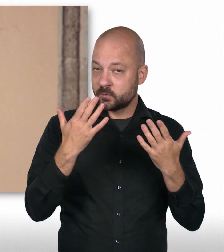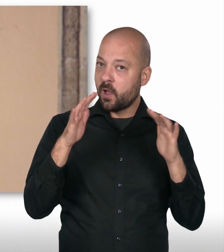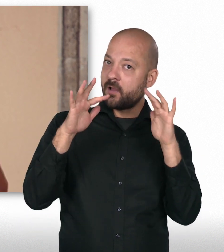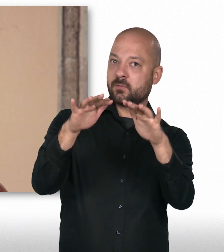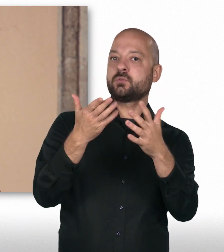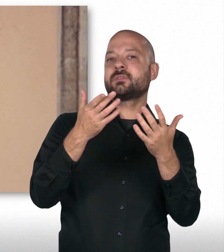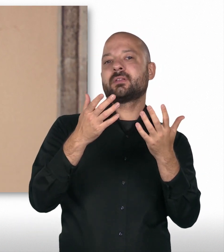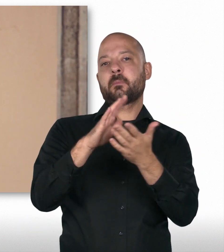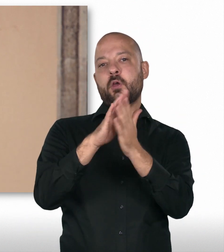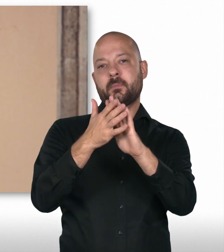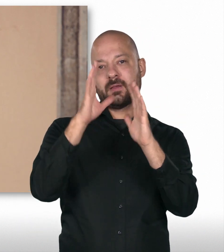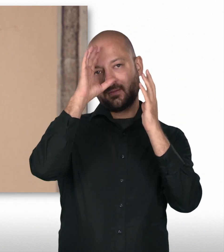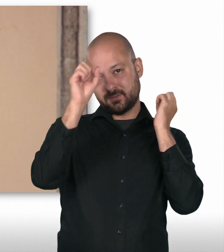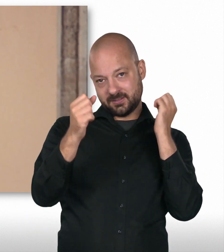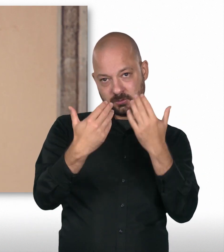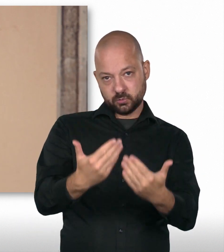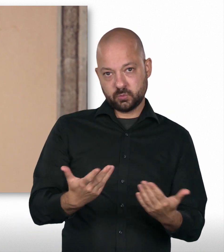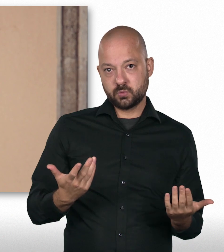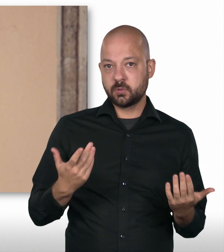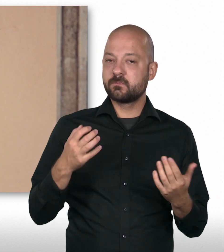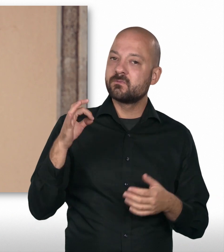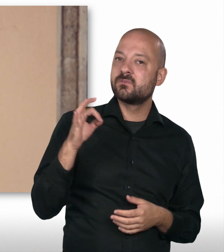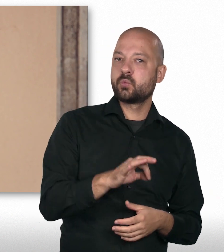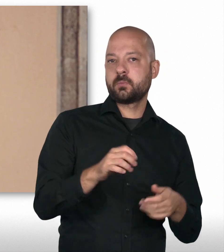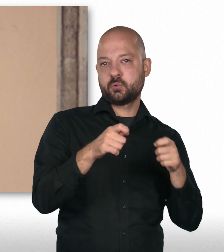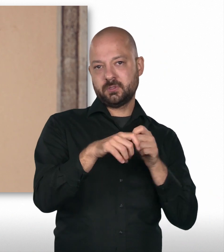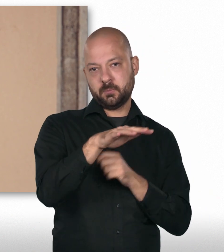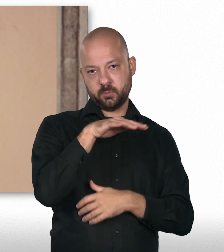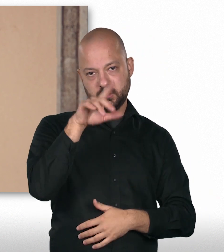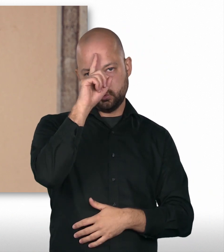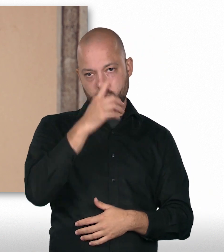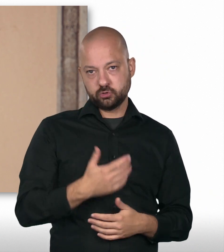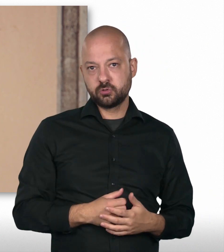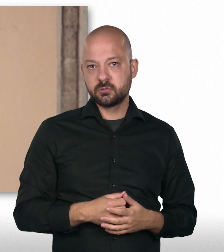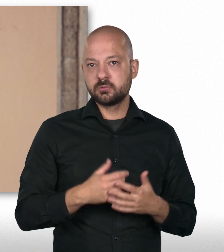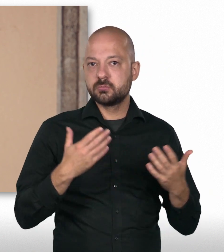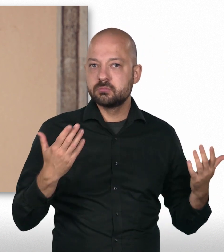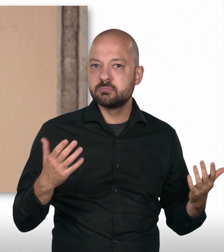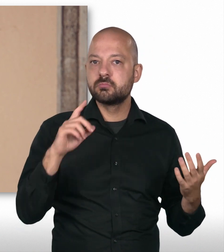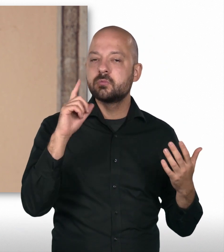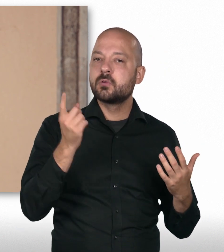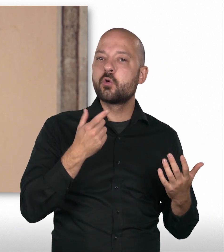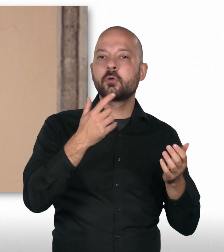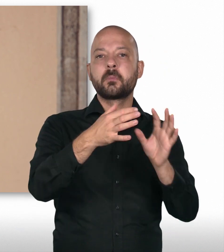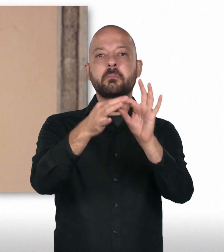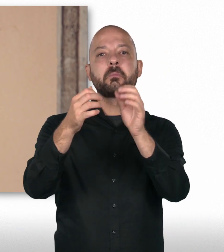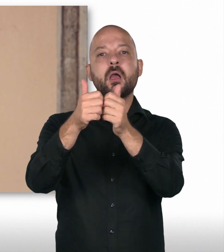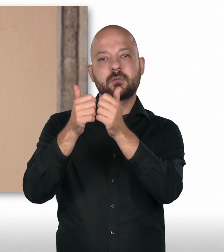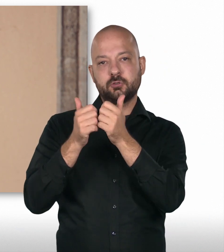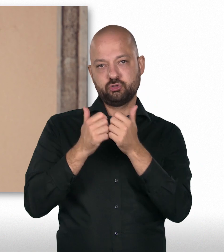diese Diplomatie mitzugestalten und damit auch zu versuchen, für die Bundesrepublik Deutschland oder mit der Bundesrepublik Deutschland